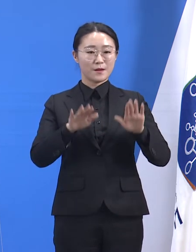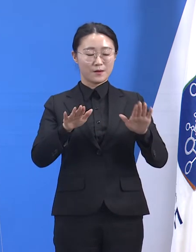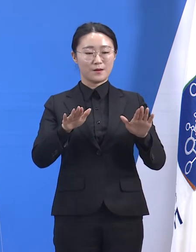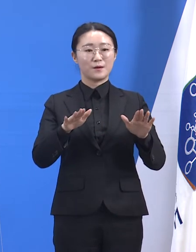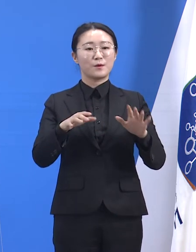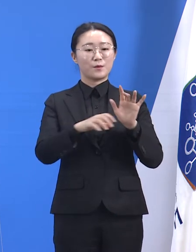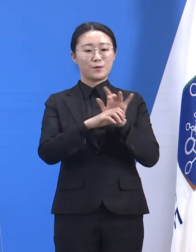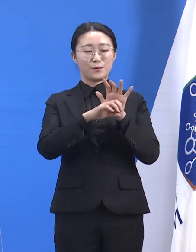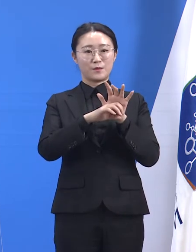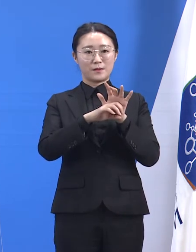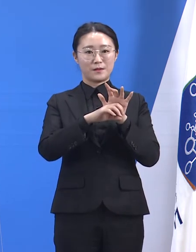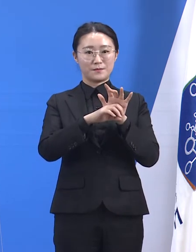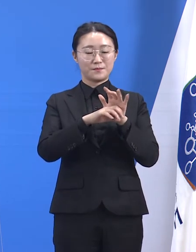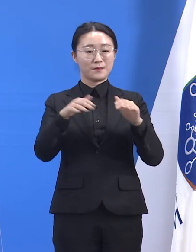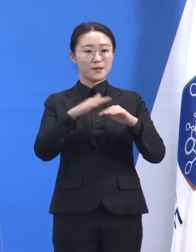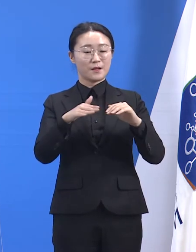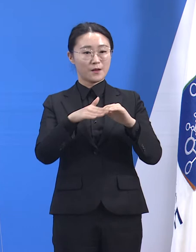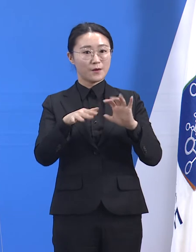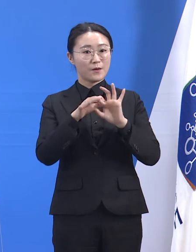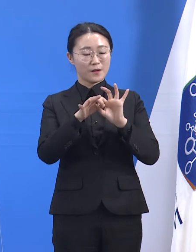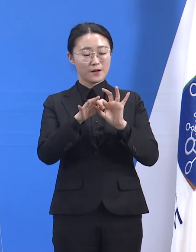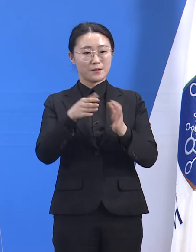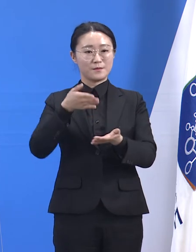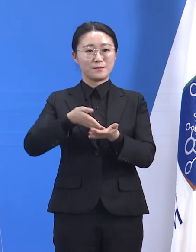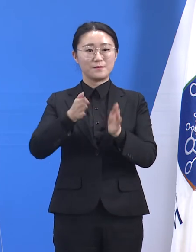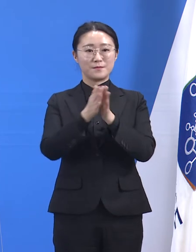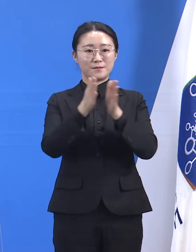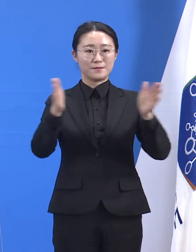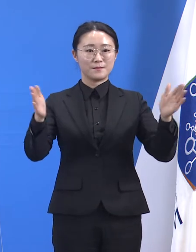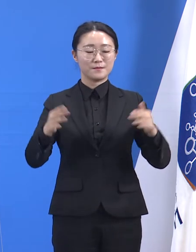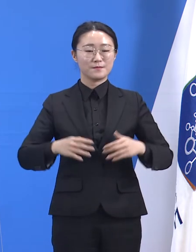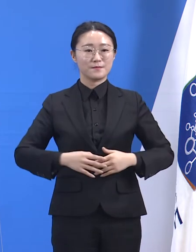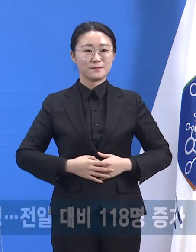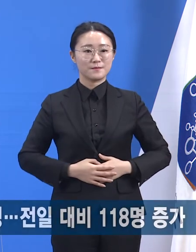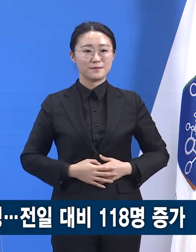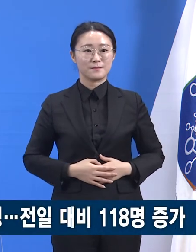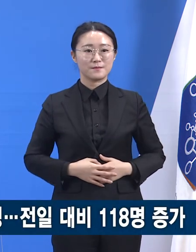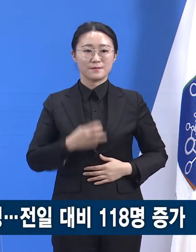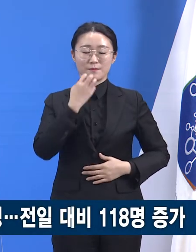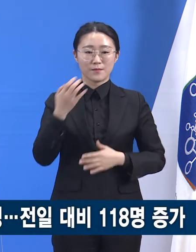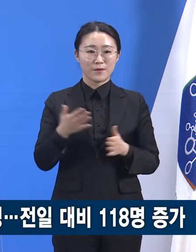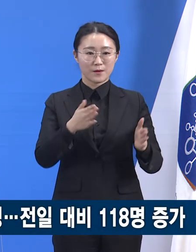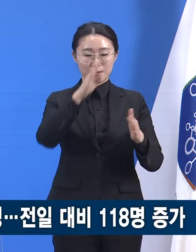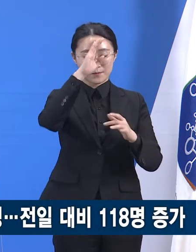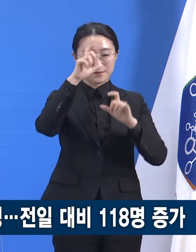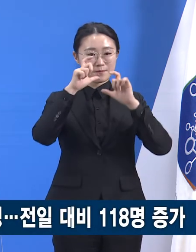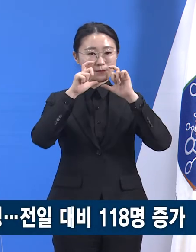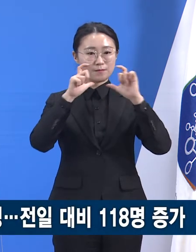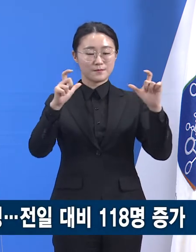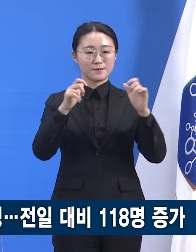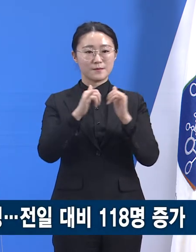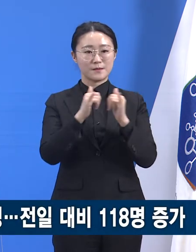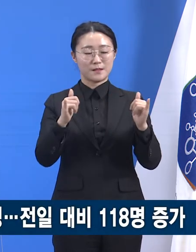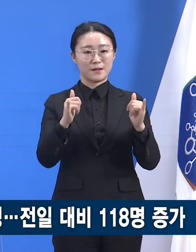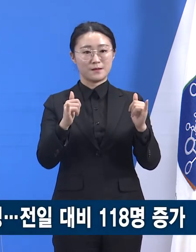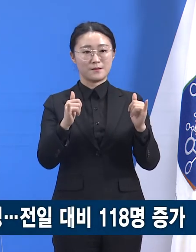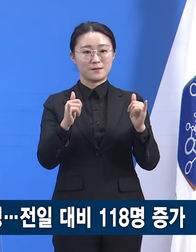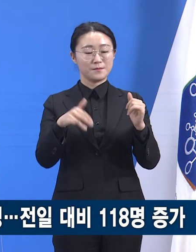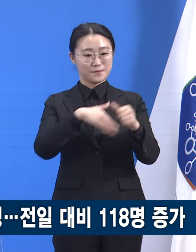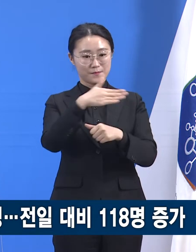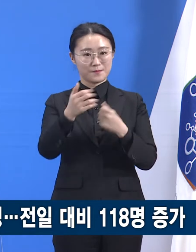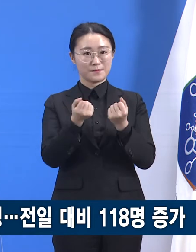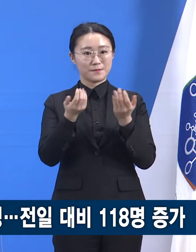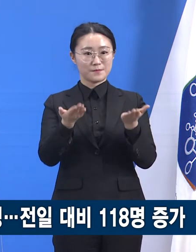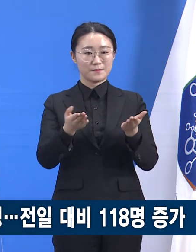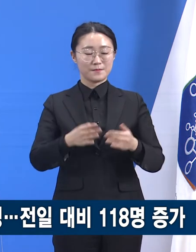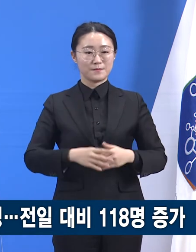대응 관련 정례 기자회견을 시작하겠습니다. 경기도의 확진자 발생 현황입니다. 1월